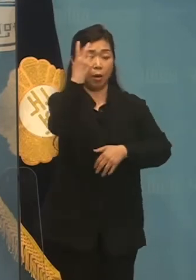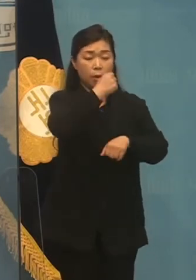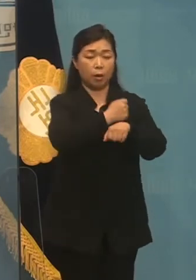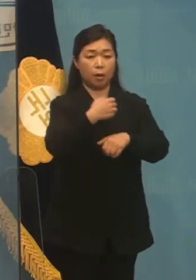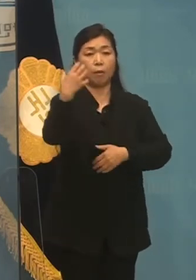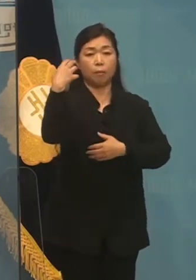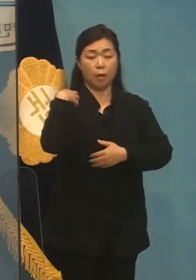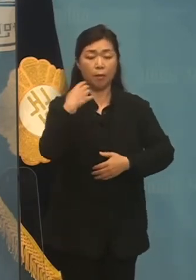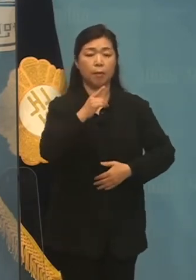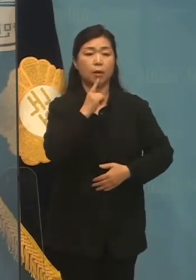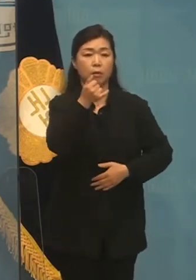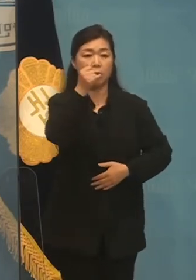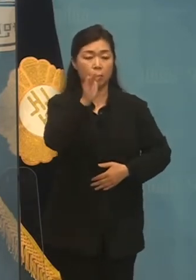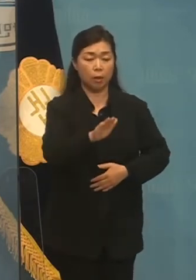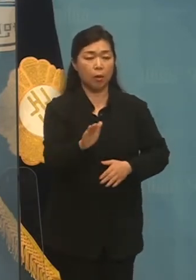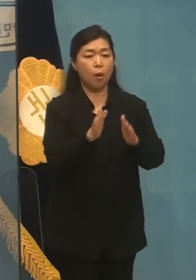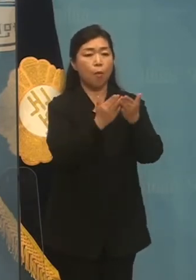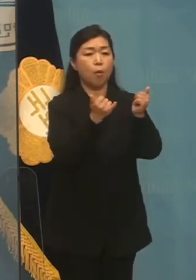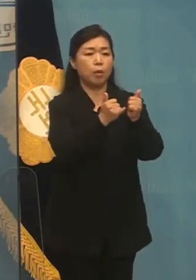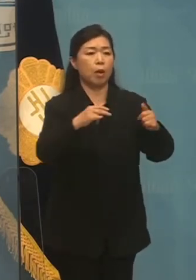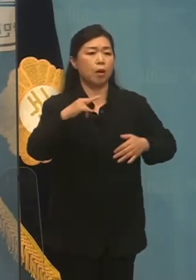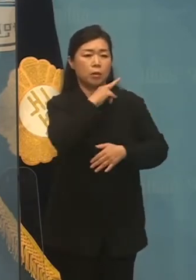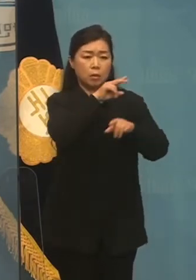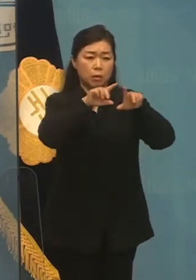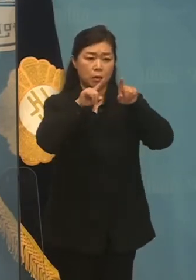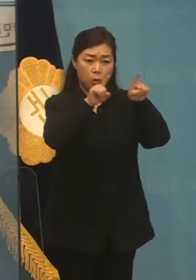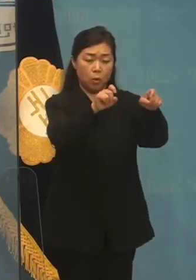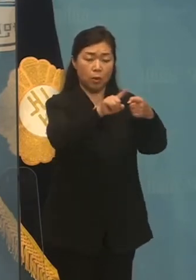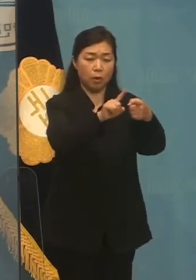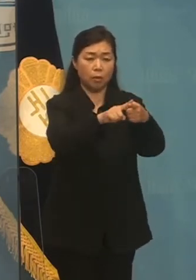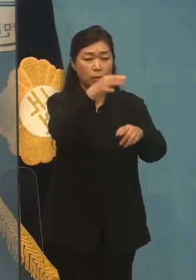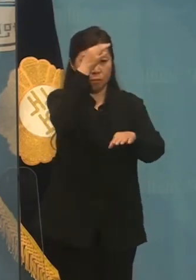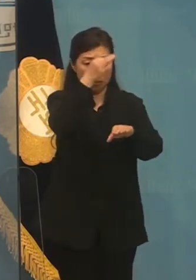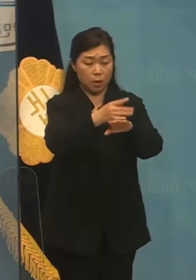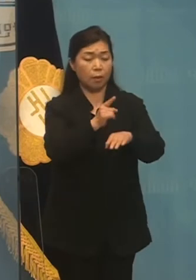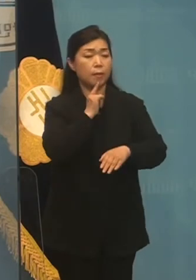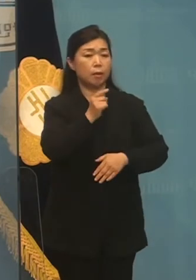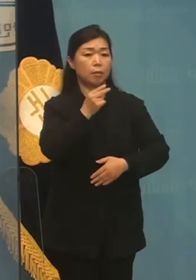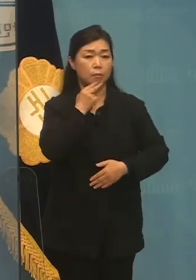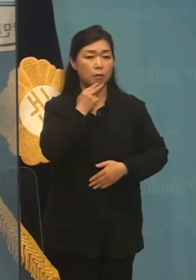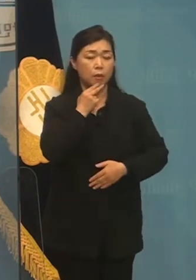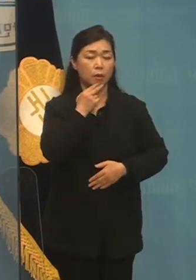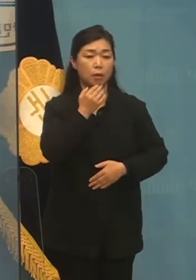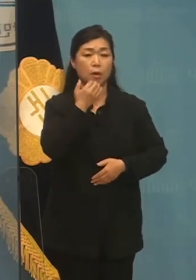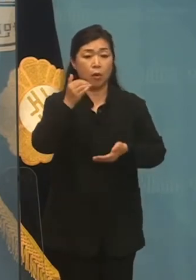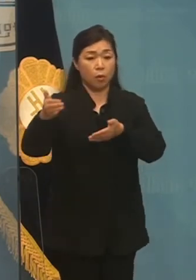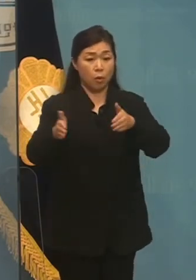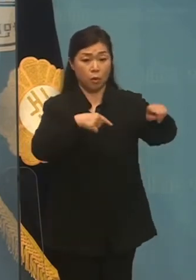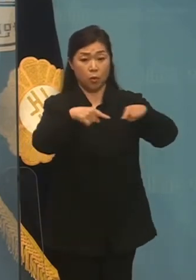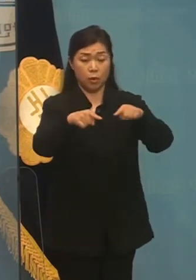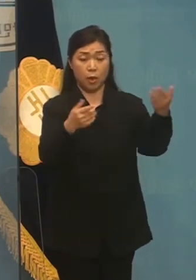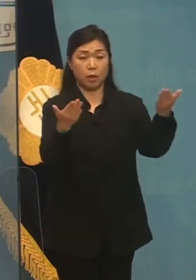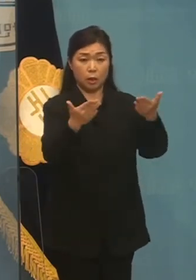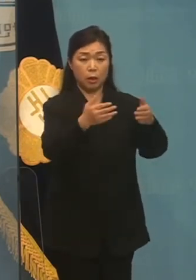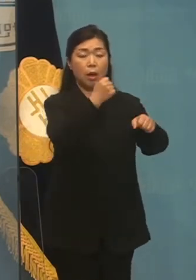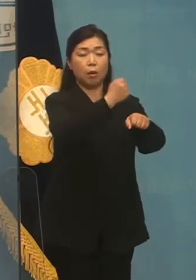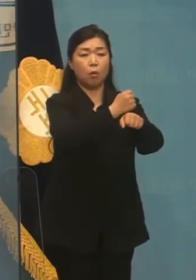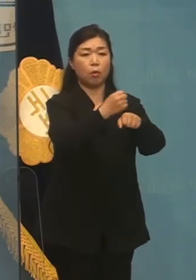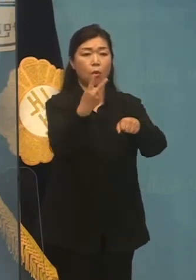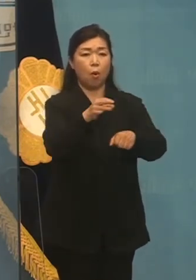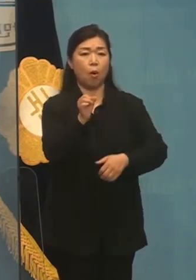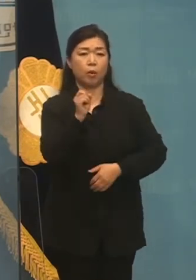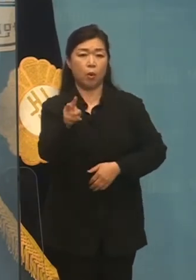둘러싼 국민적 의혹 악배의 송구함은 없었습니다. 도지사이자 직권 여당 대선 후보로서의 책임을